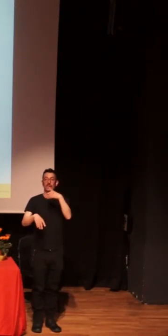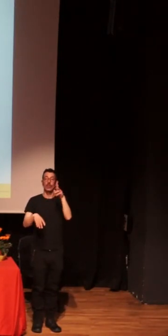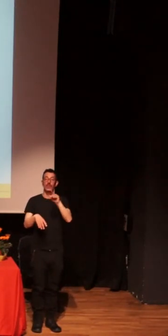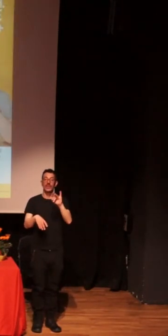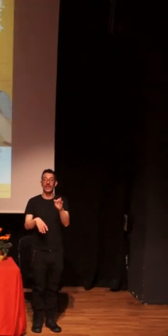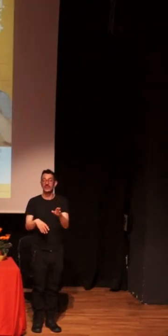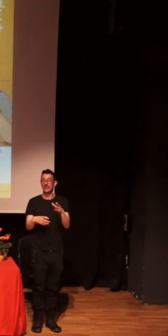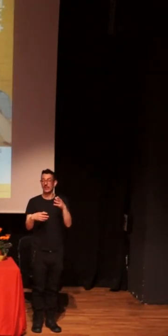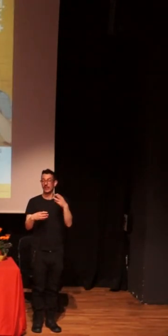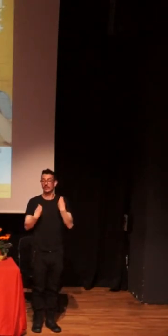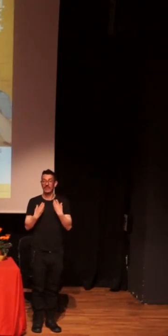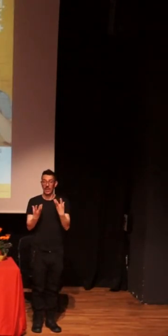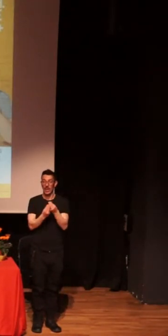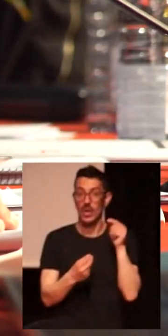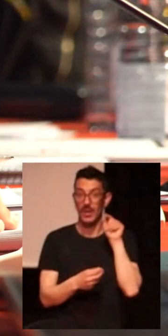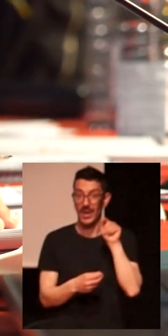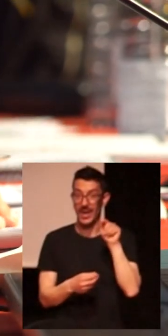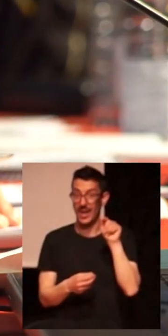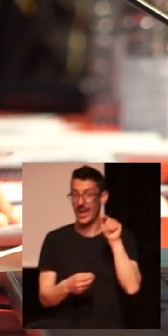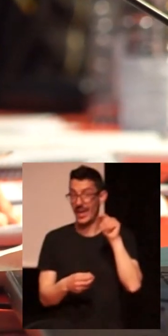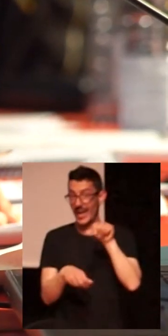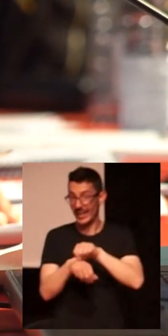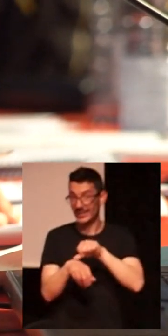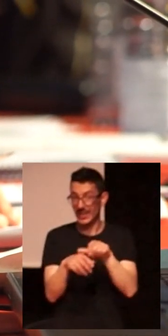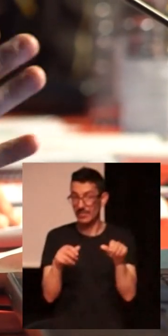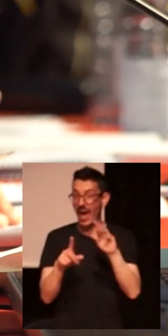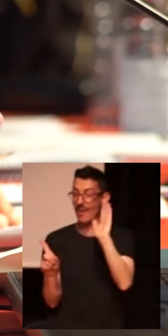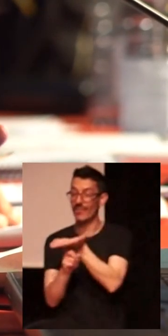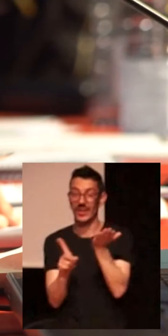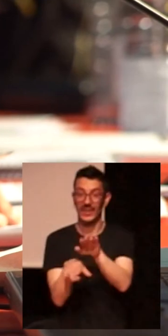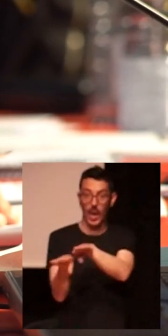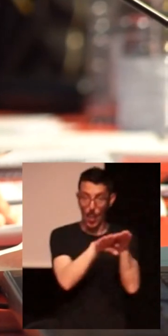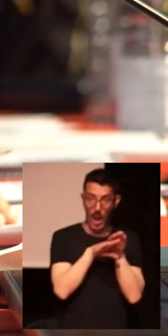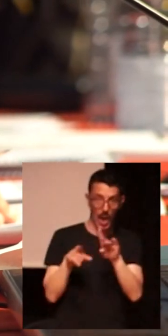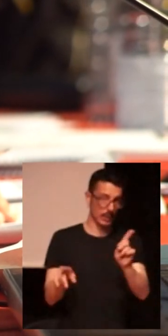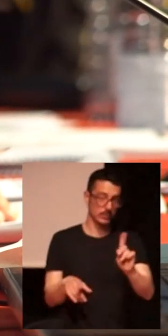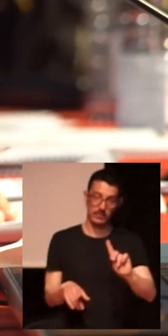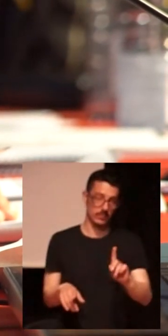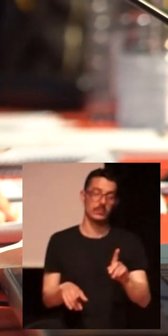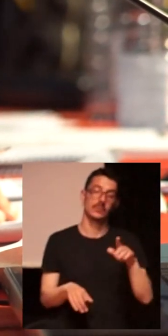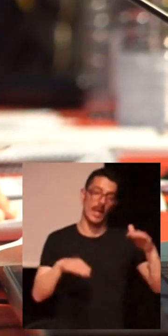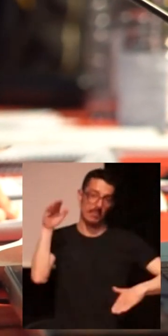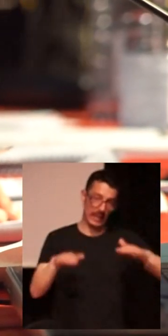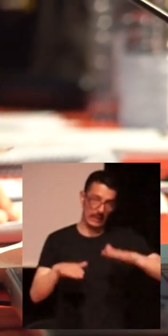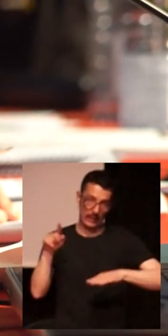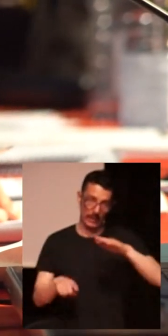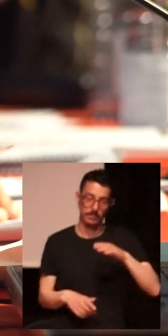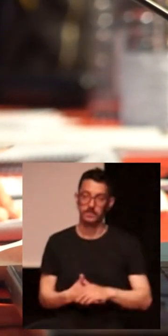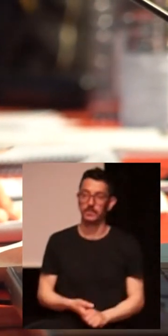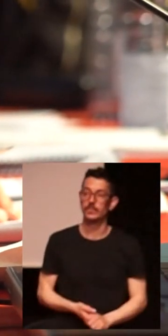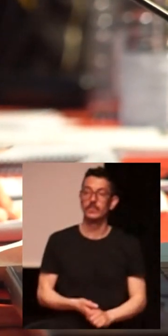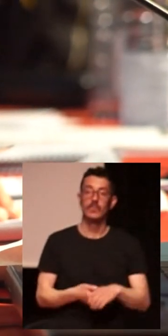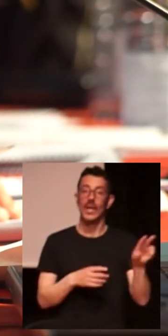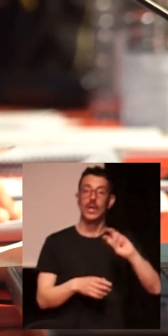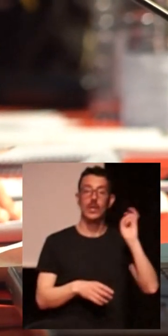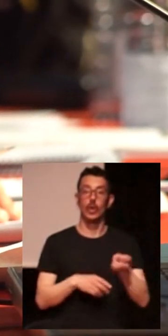VIH. Y hablamos, por último, de discriminación, que es otro, es la,